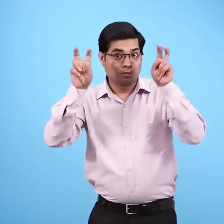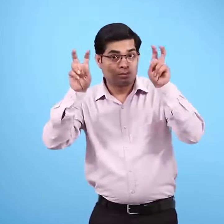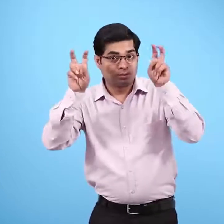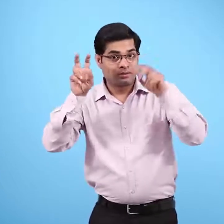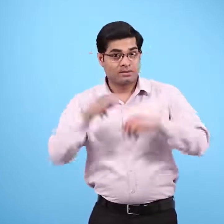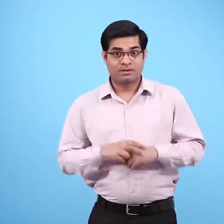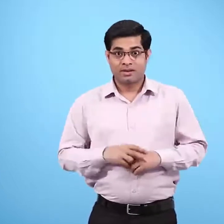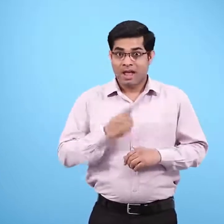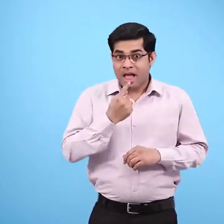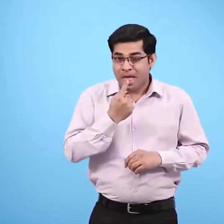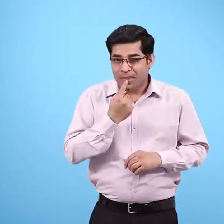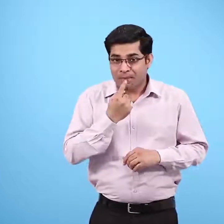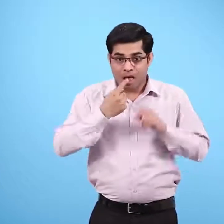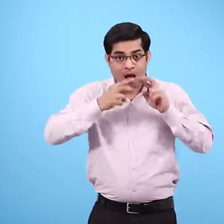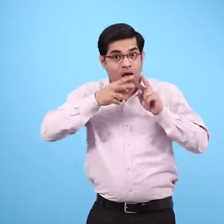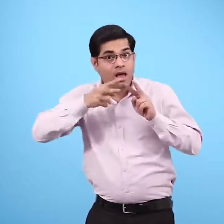स्वाद ही स्वाद